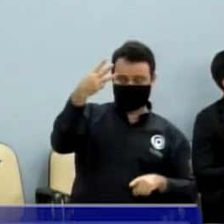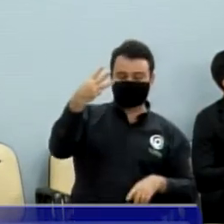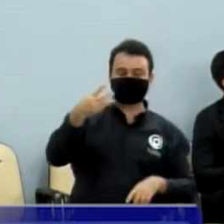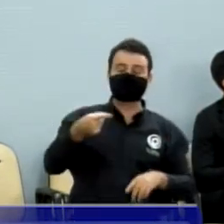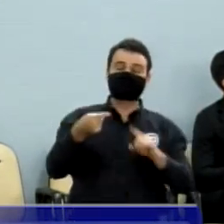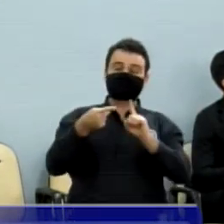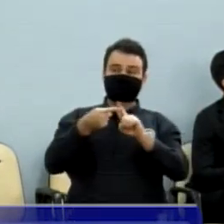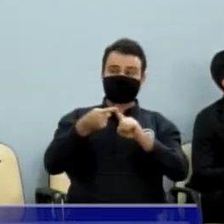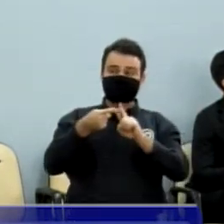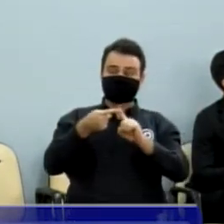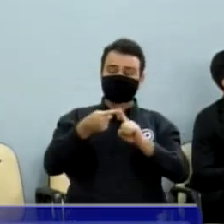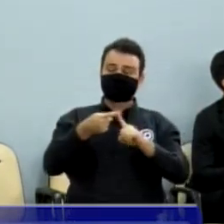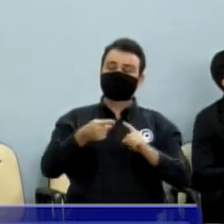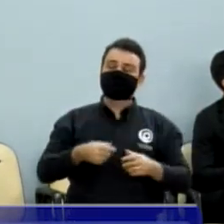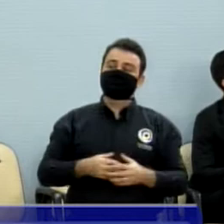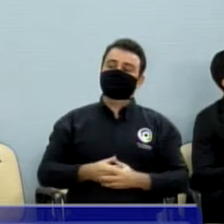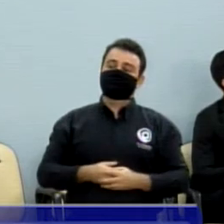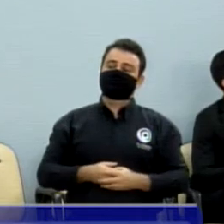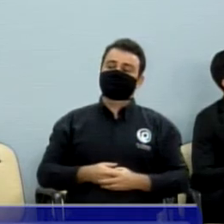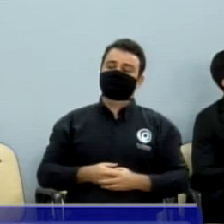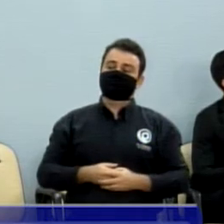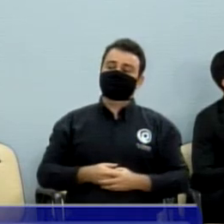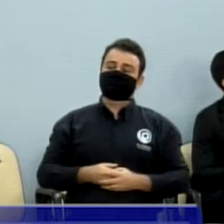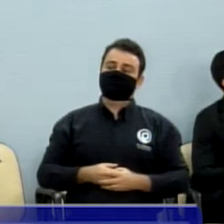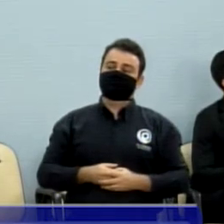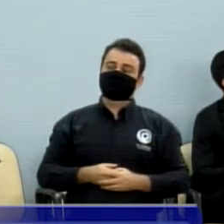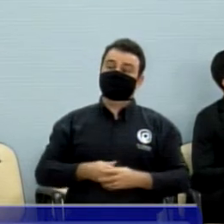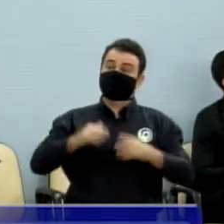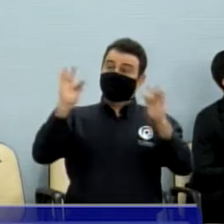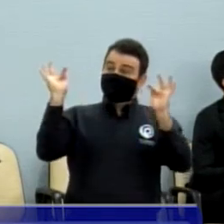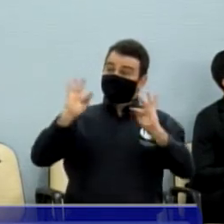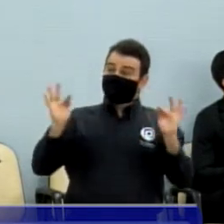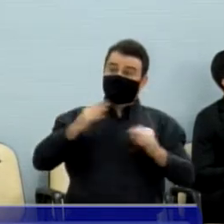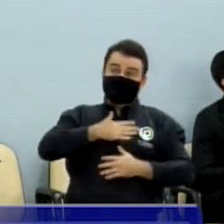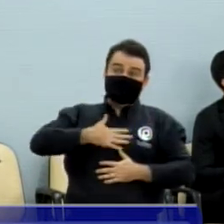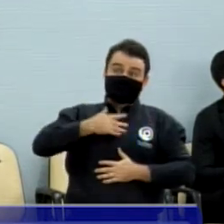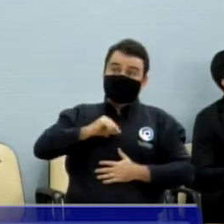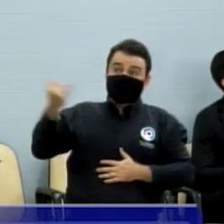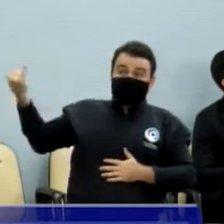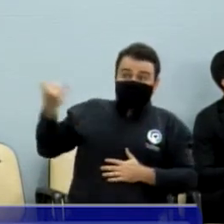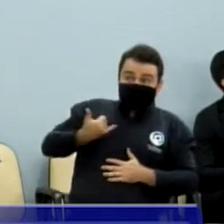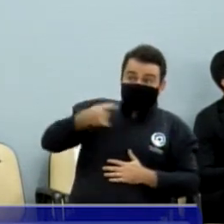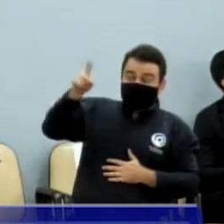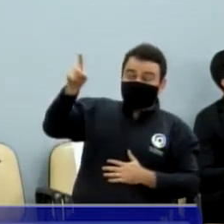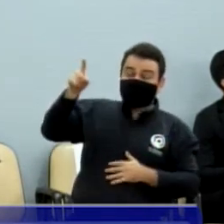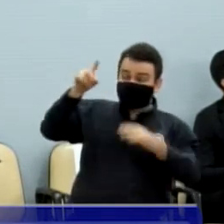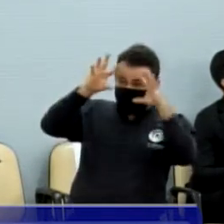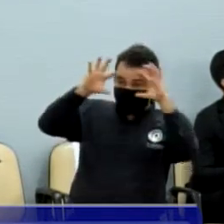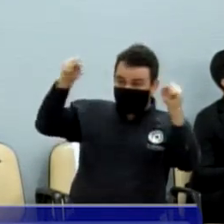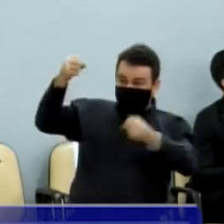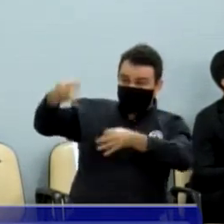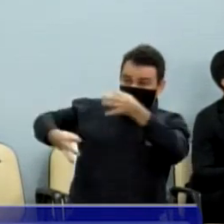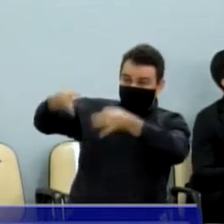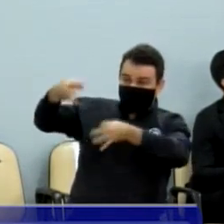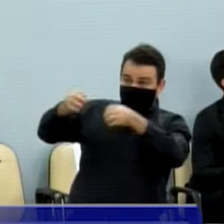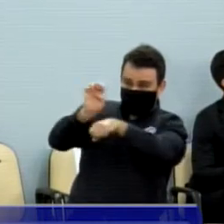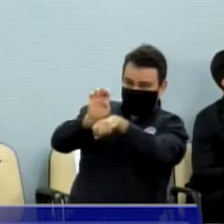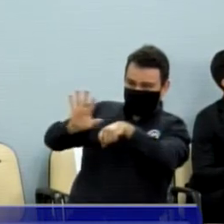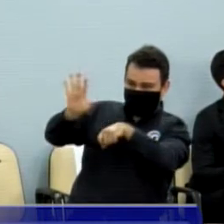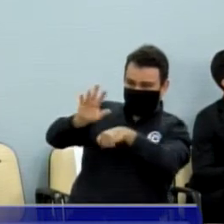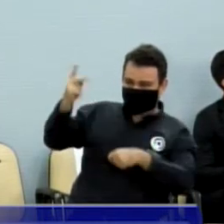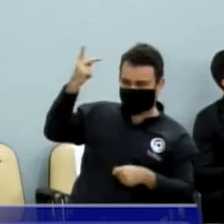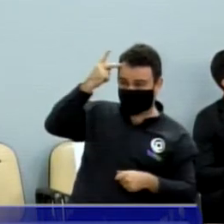feliz em ser informado que o Tribunal de Justiça do Estado de São Paulo, mais uma vez,